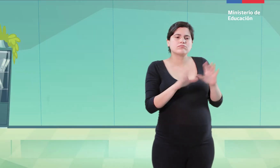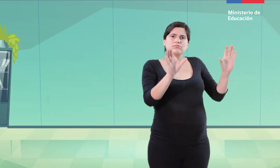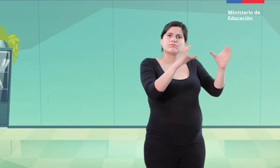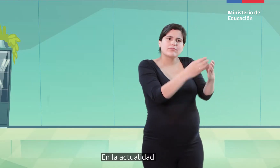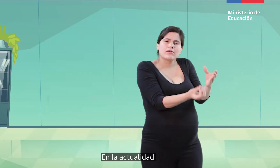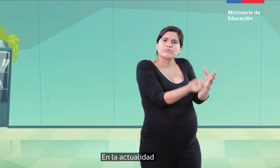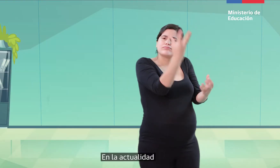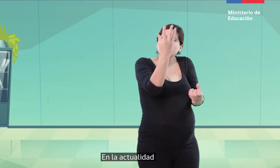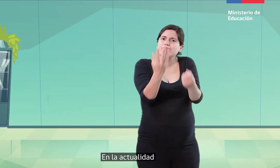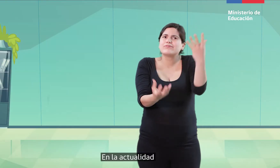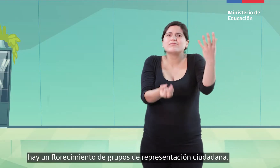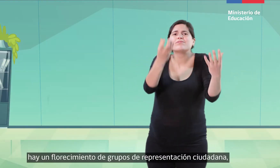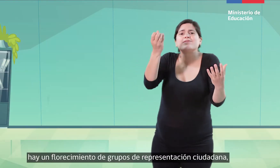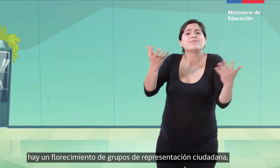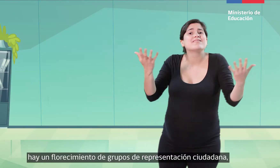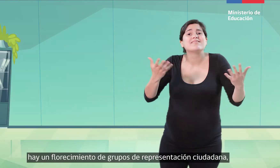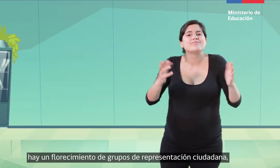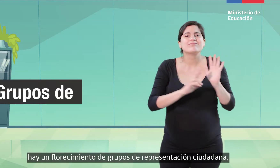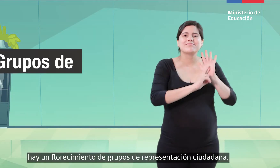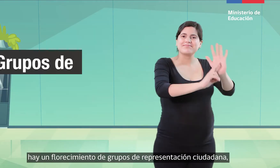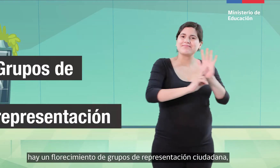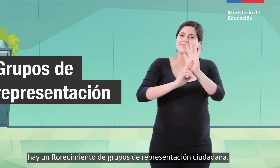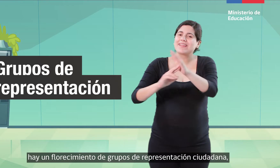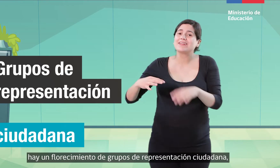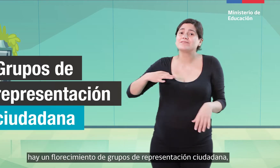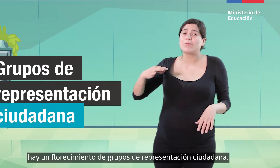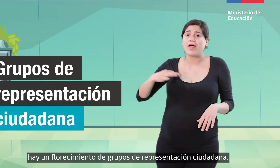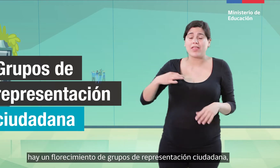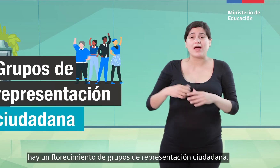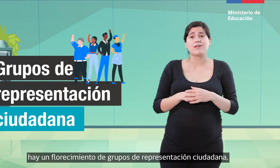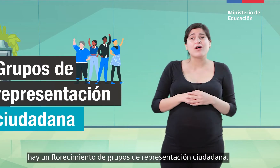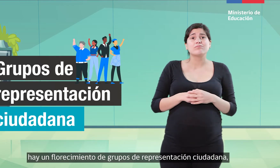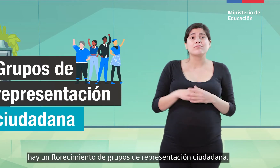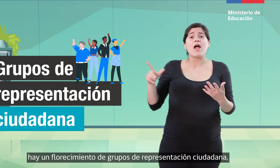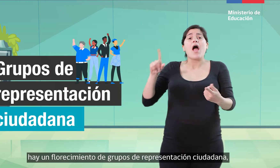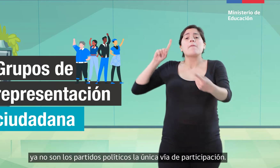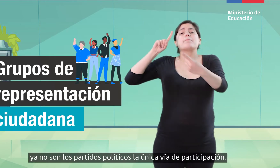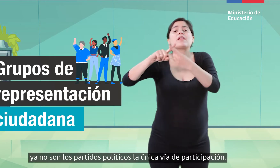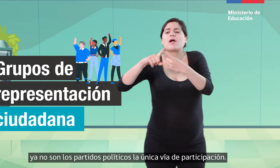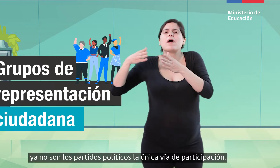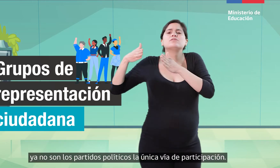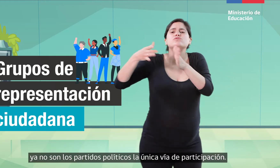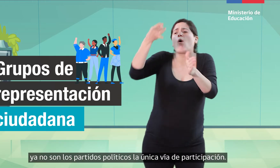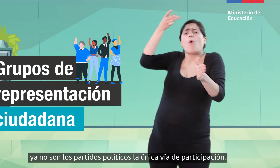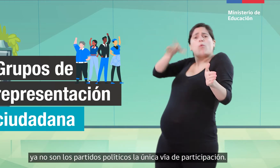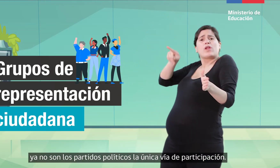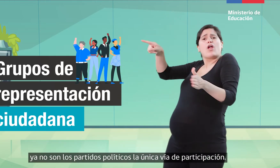En la actualidad, hay un florecimiento de grupos de representación ciudadana. Ya no son los partidos políticos